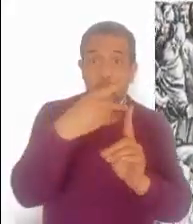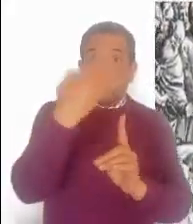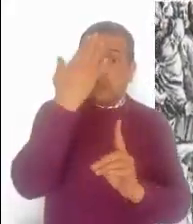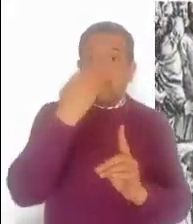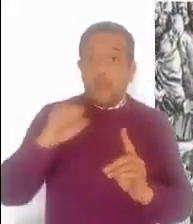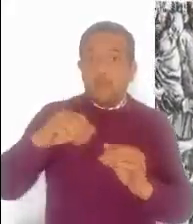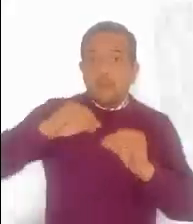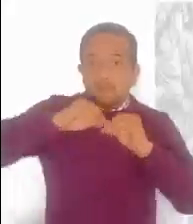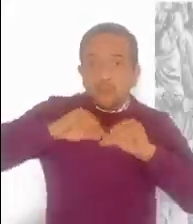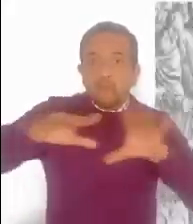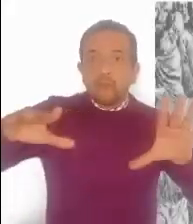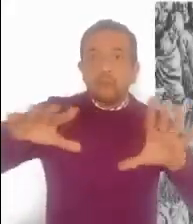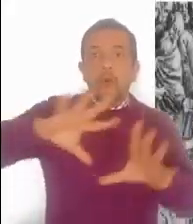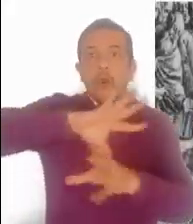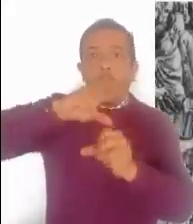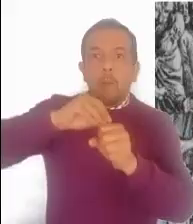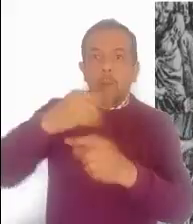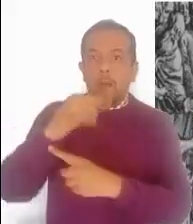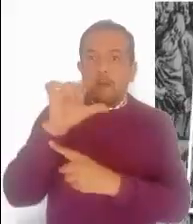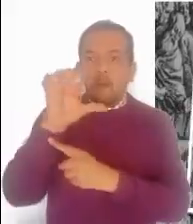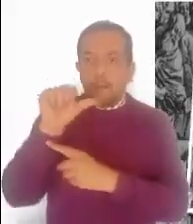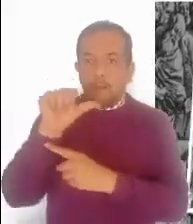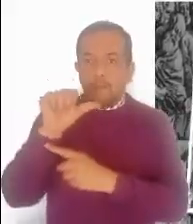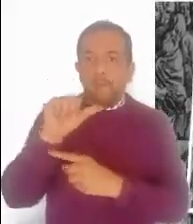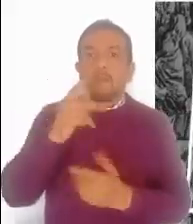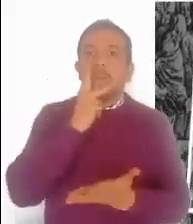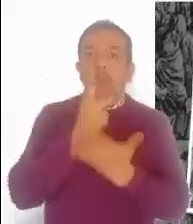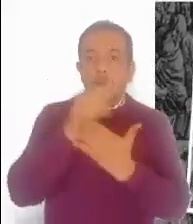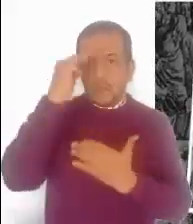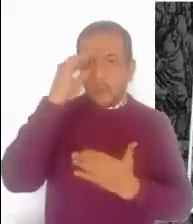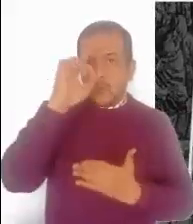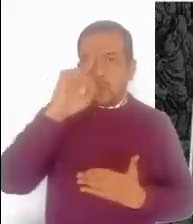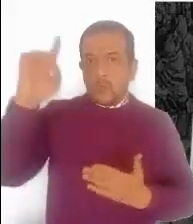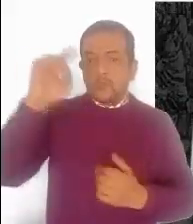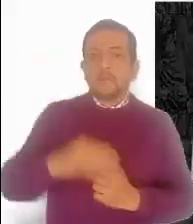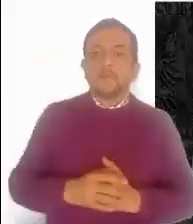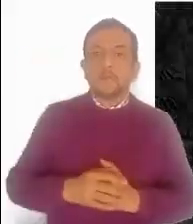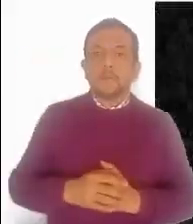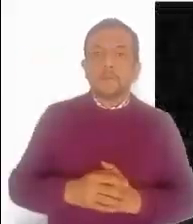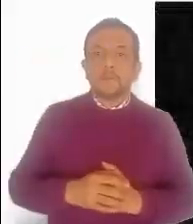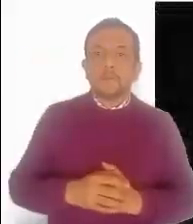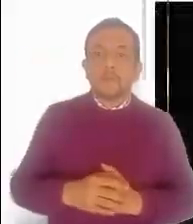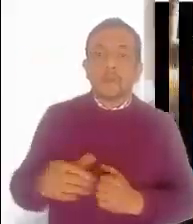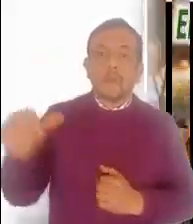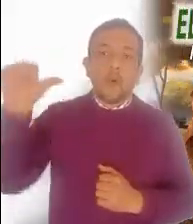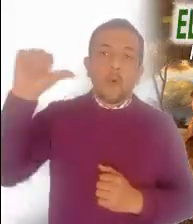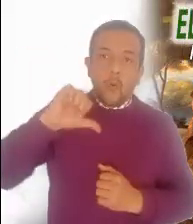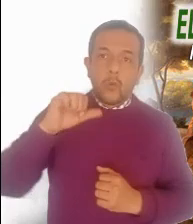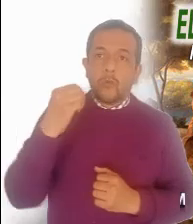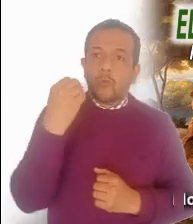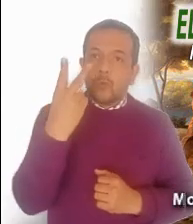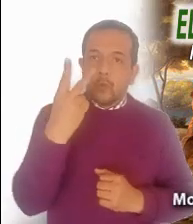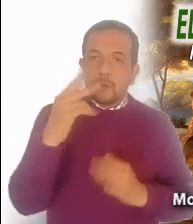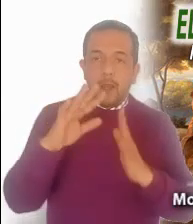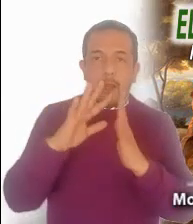por toda Galilea. Palabra del Señor Hoy nos presenta la liturgia dos lecturas